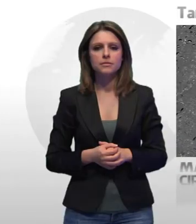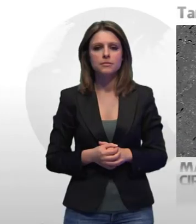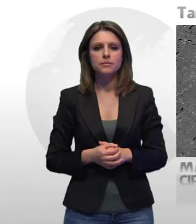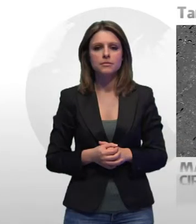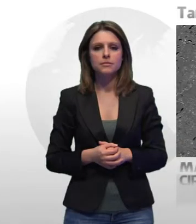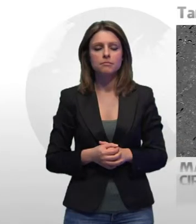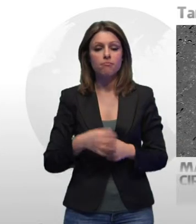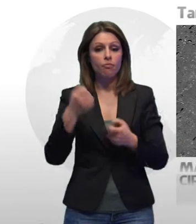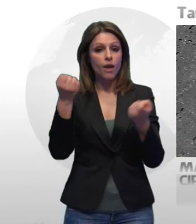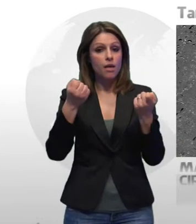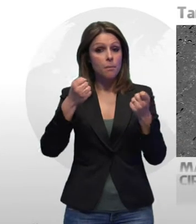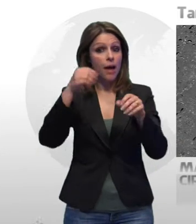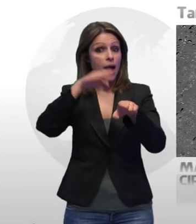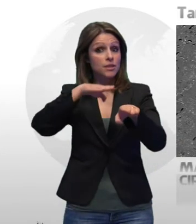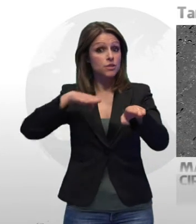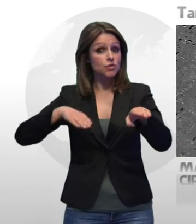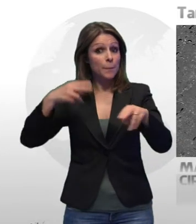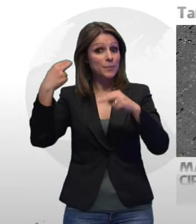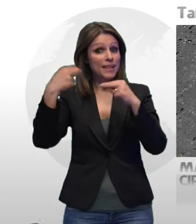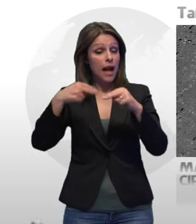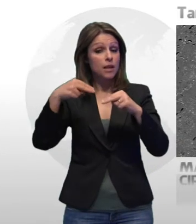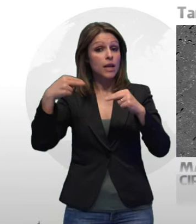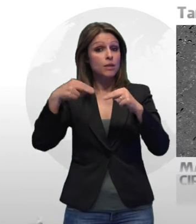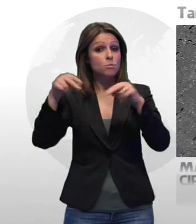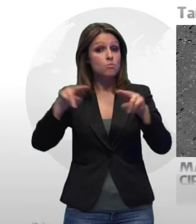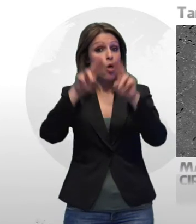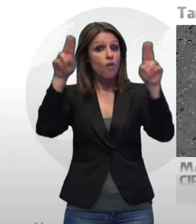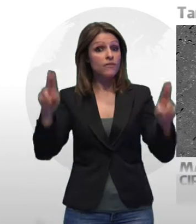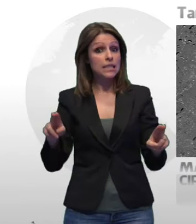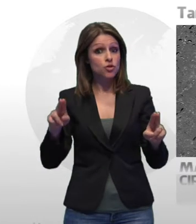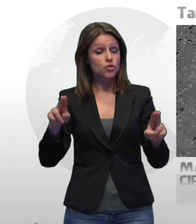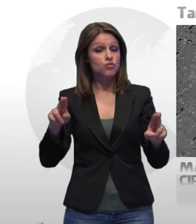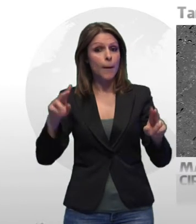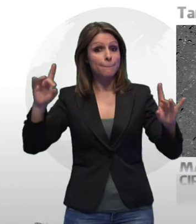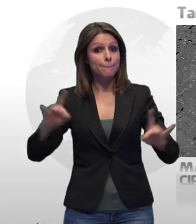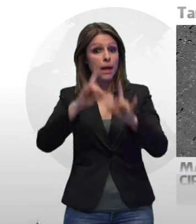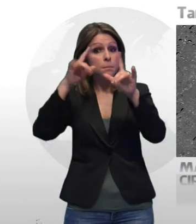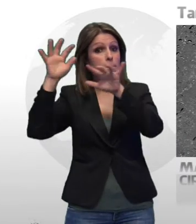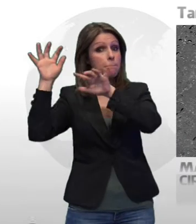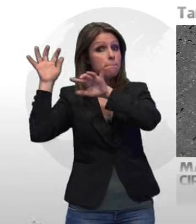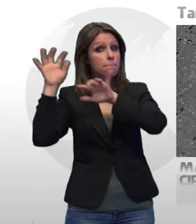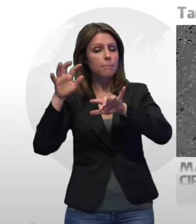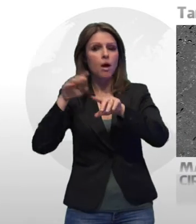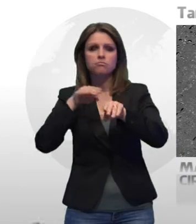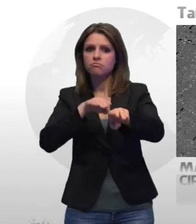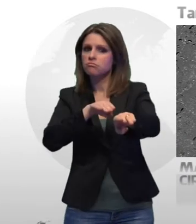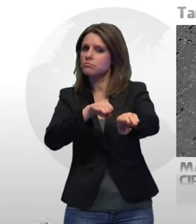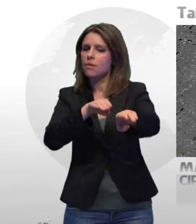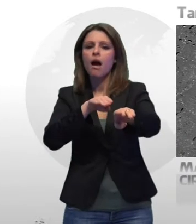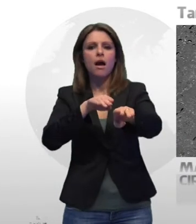Disagi alla circolazione stradale a Taranto e provincia a causa del violento temporale di questa